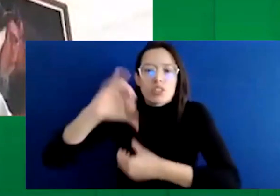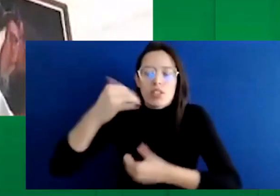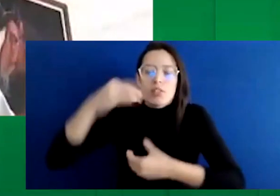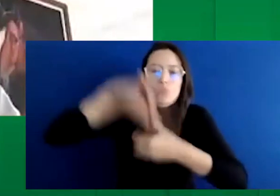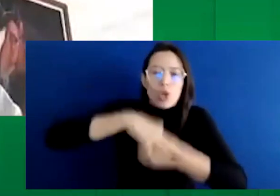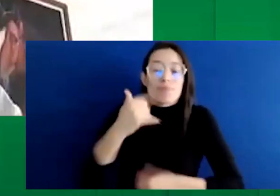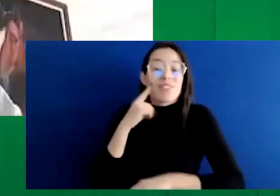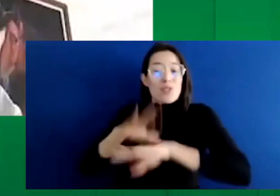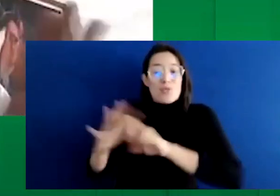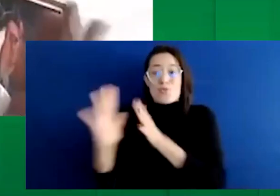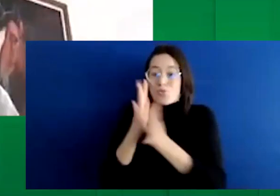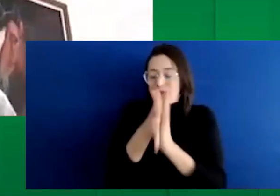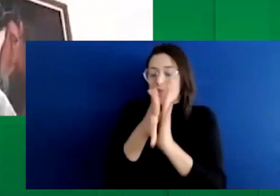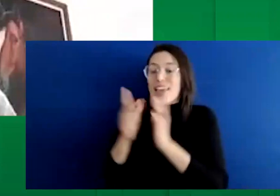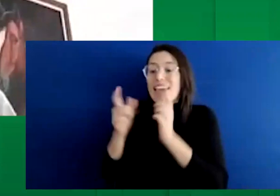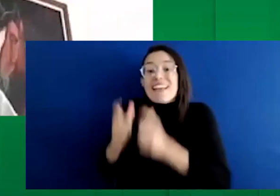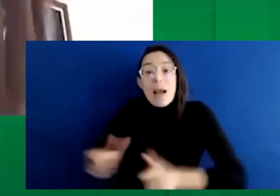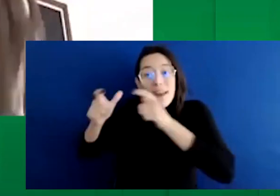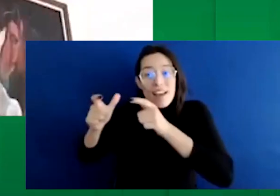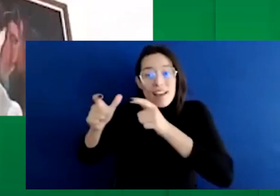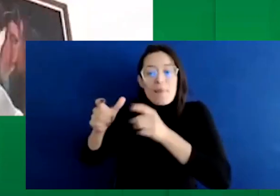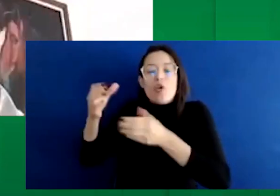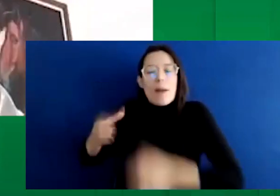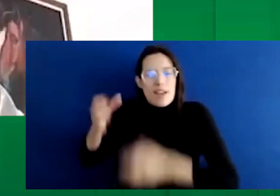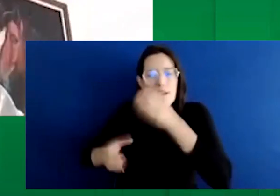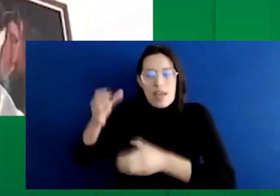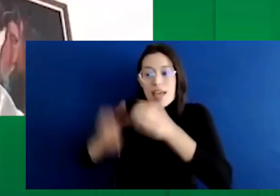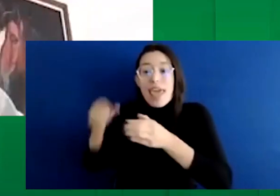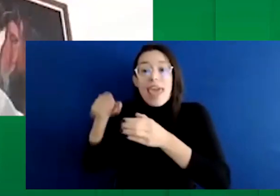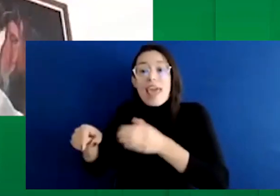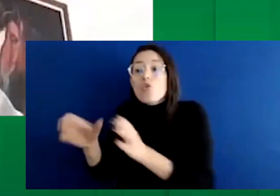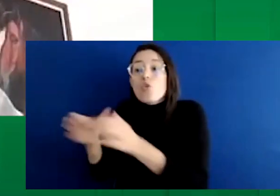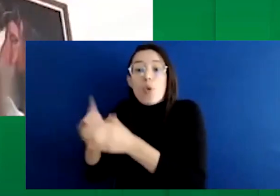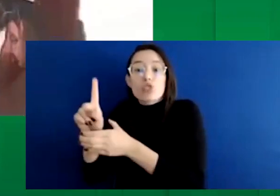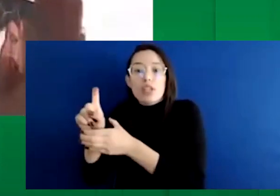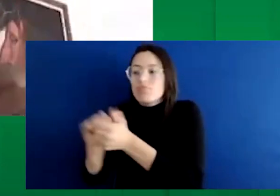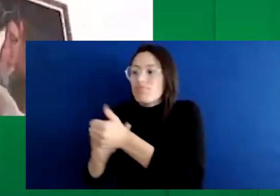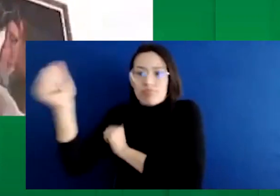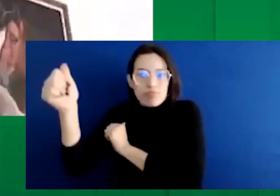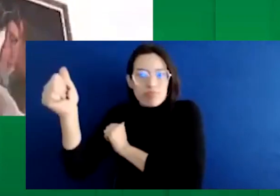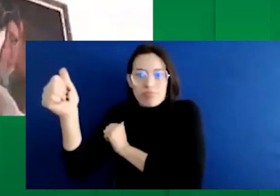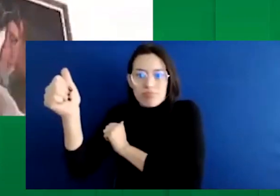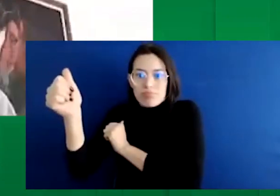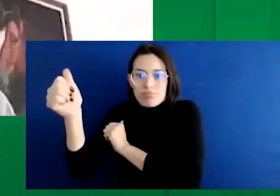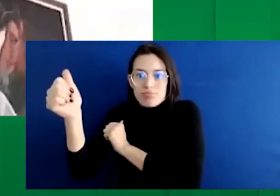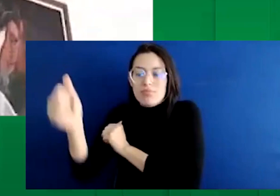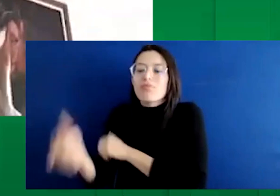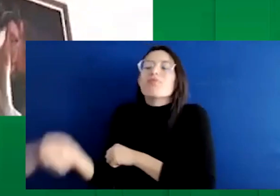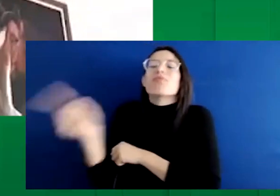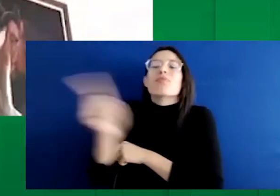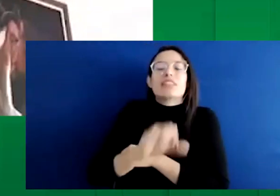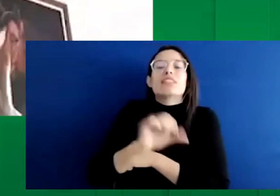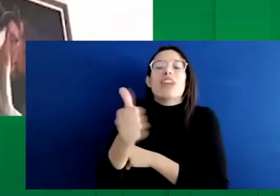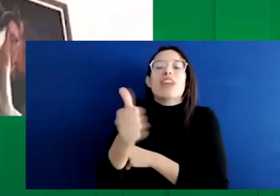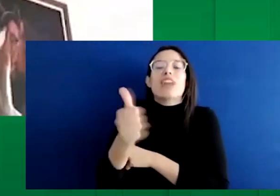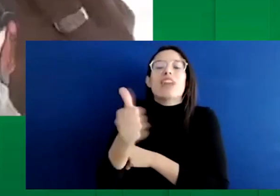Cámara pasó sin ninguna objeción. Fue a la plenaria y pasó unánimemente, sin ninguna objeción. Fue